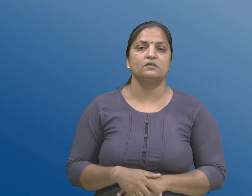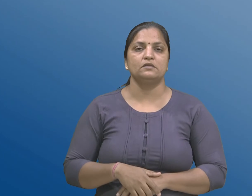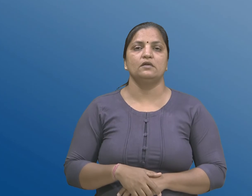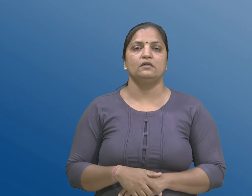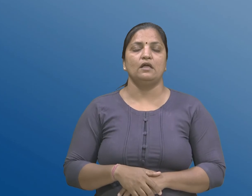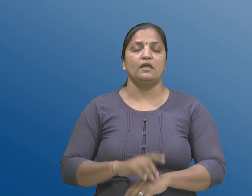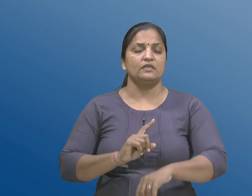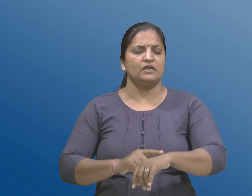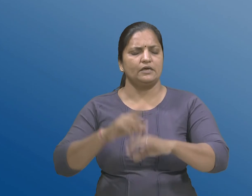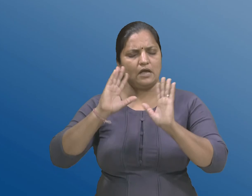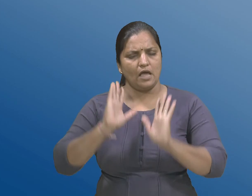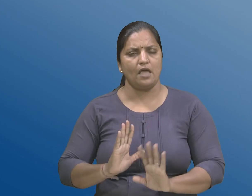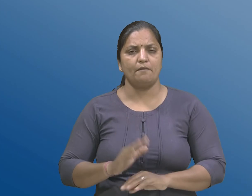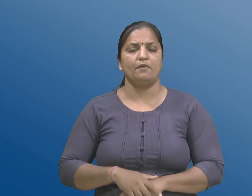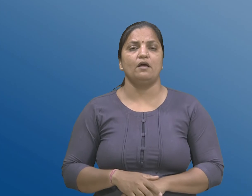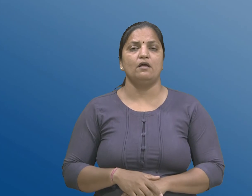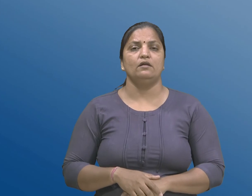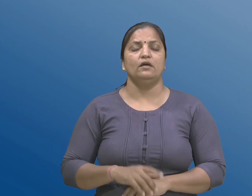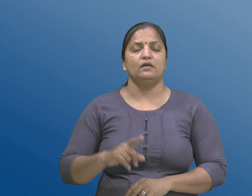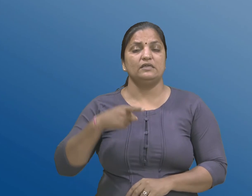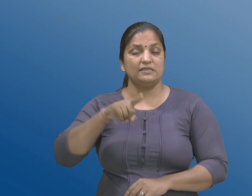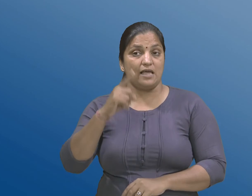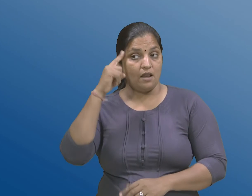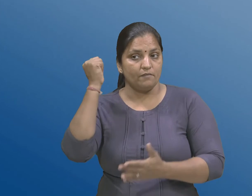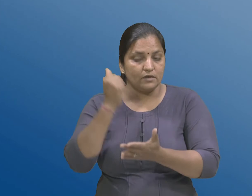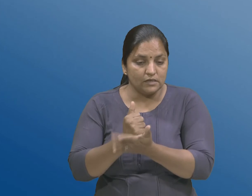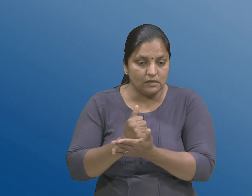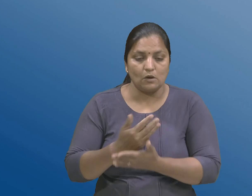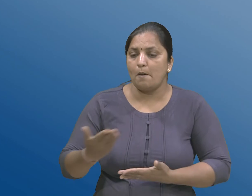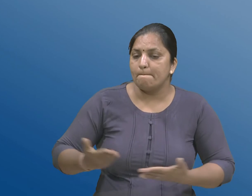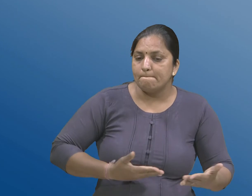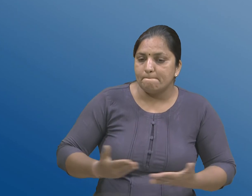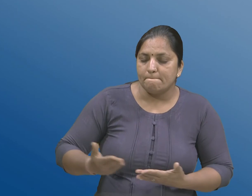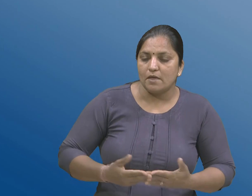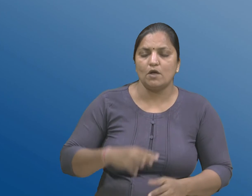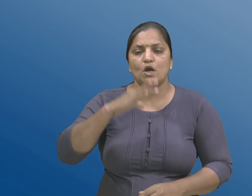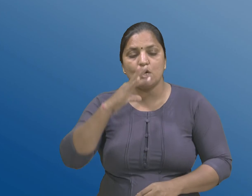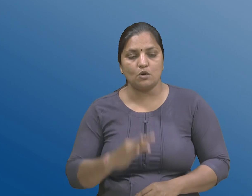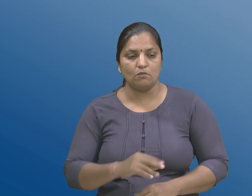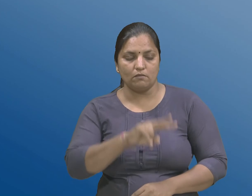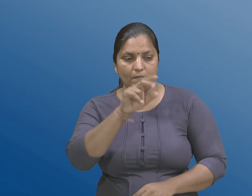अवस्था जे एकंदरे निर्णों लेवा वर्तनुक वास्तविक्ताने ओड़क्वानीक, शमता,